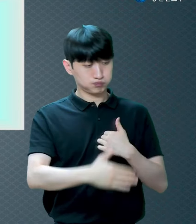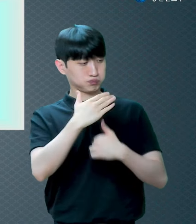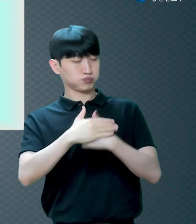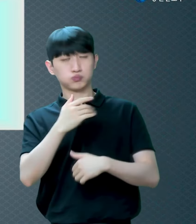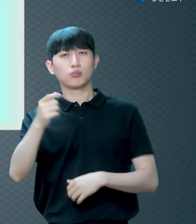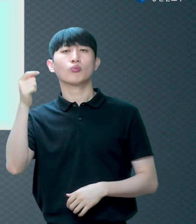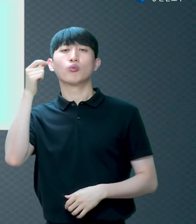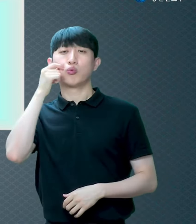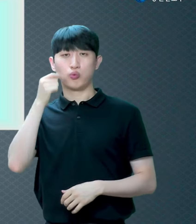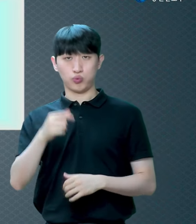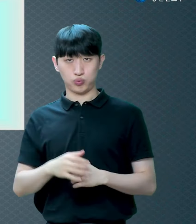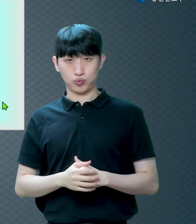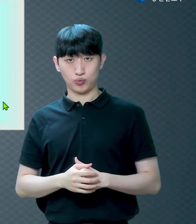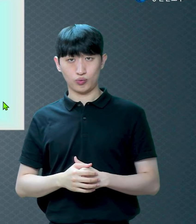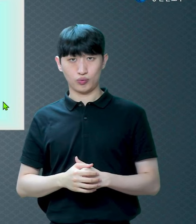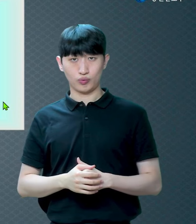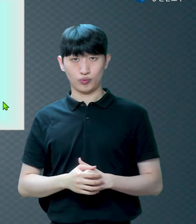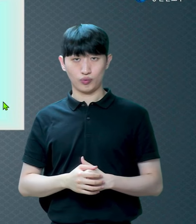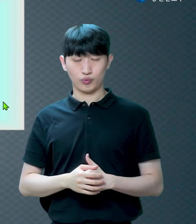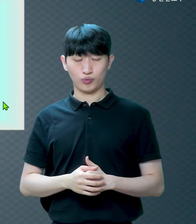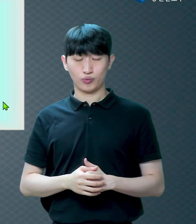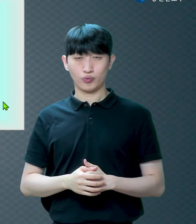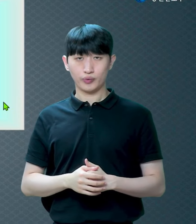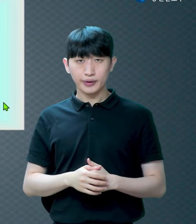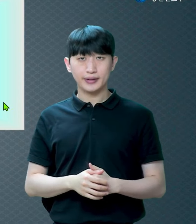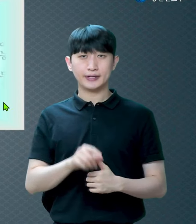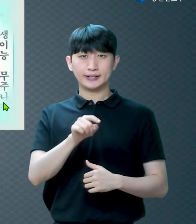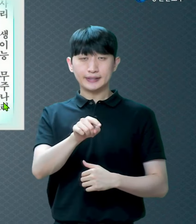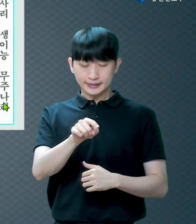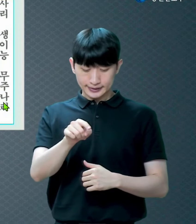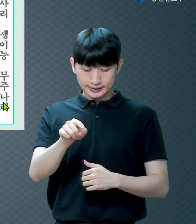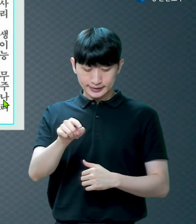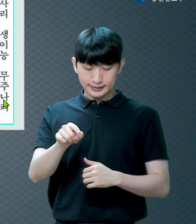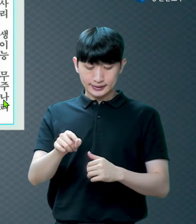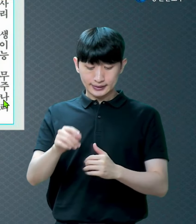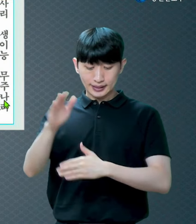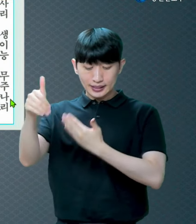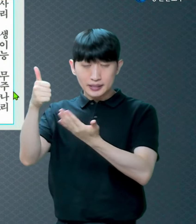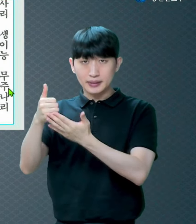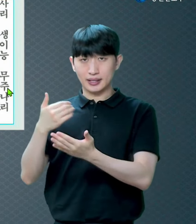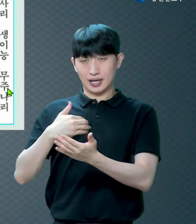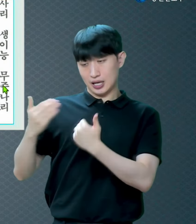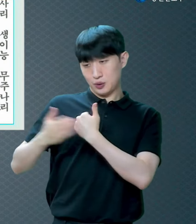몰라요 많습니다 아주 당당하게 기록이 돼 있어요